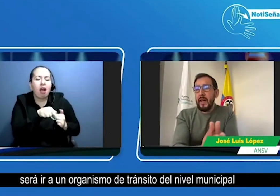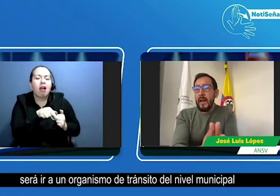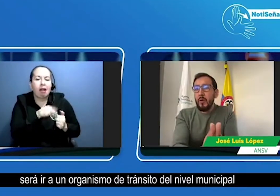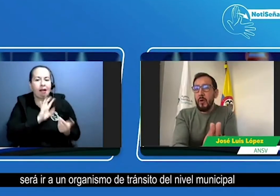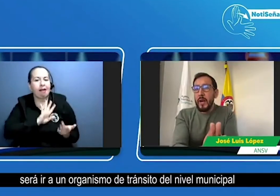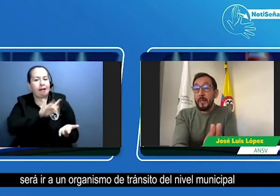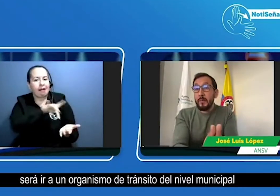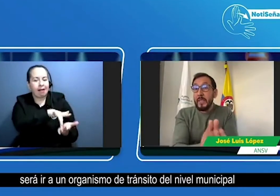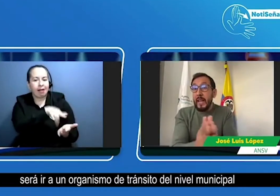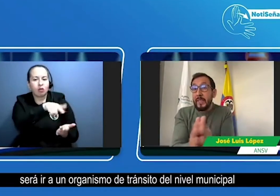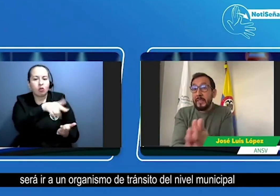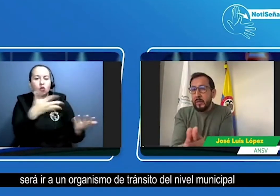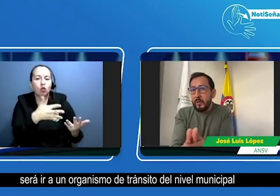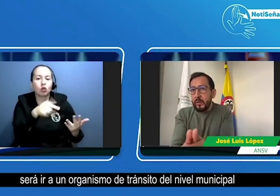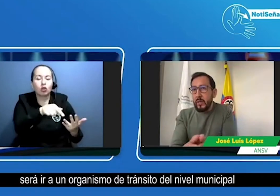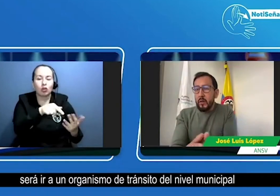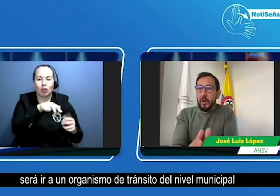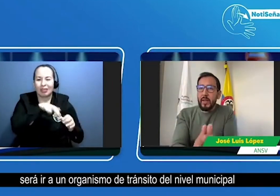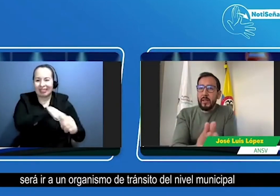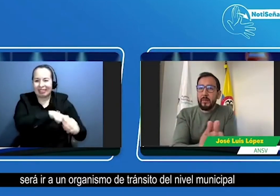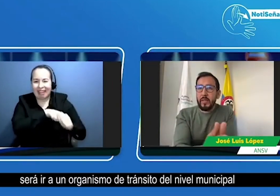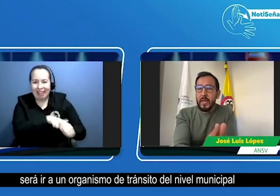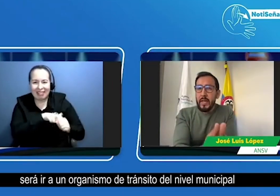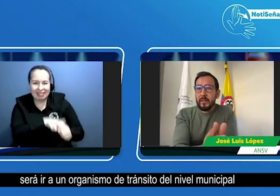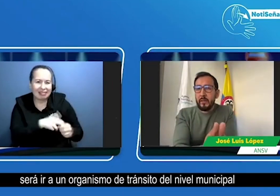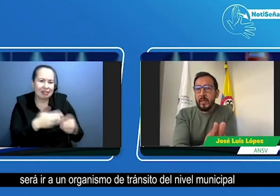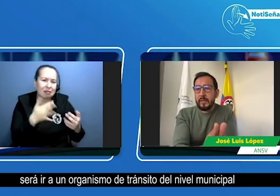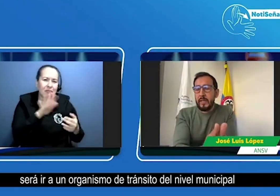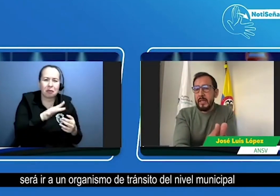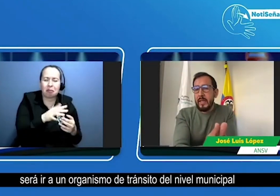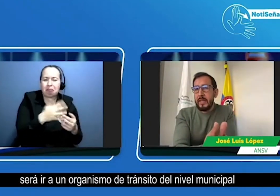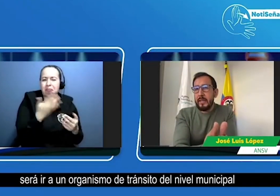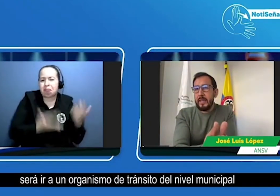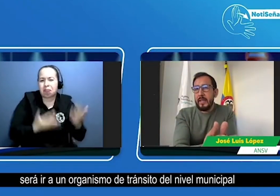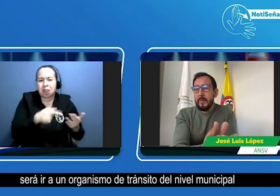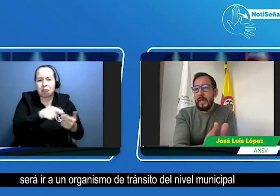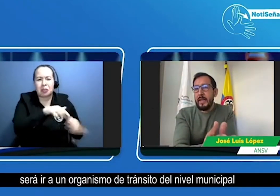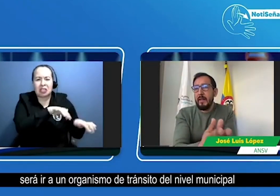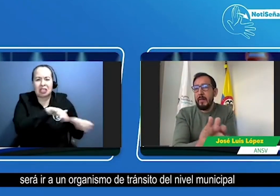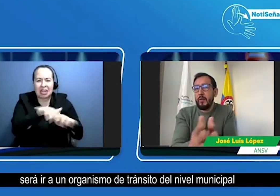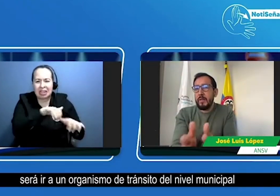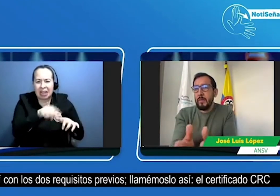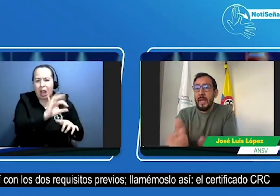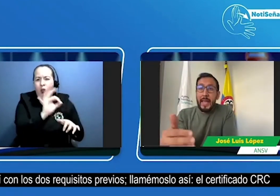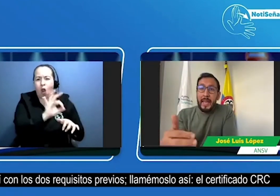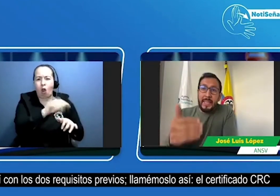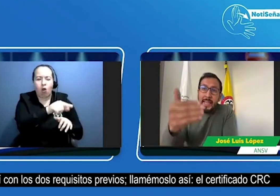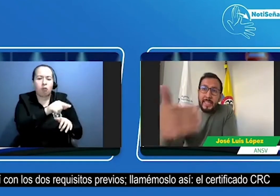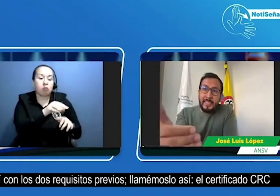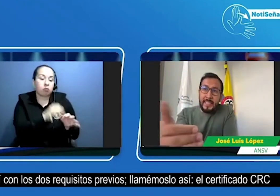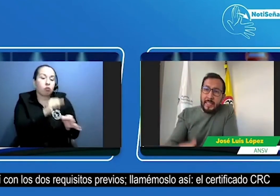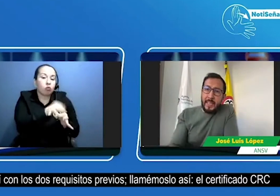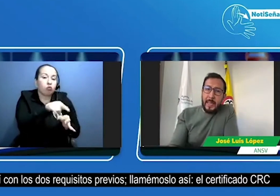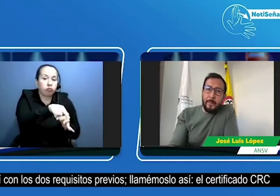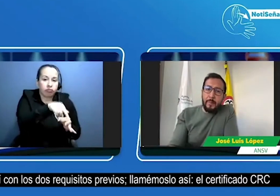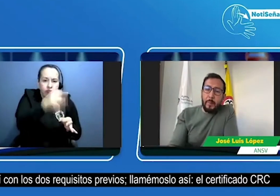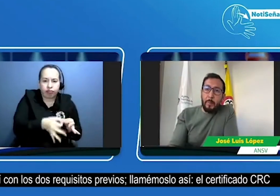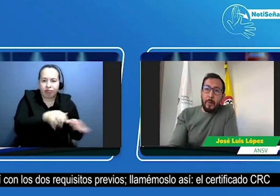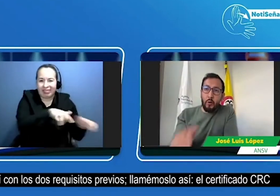un organismo de tránsito organismo de tránsito que es el nivel municipal y allí con los